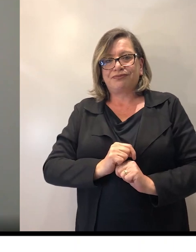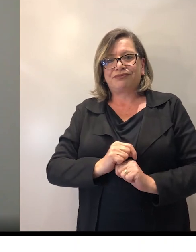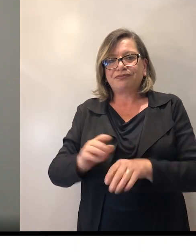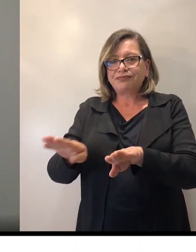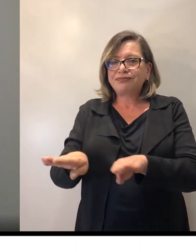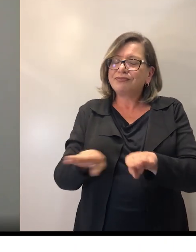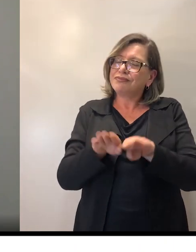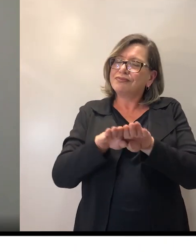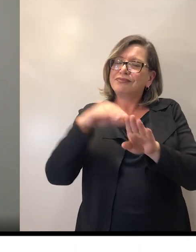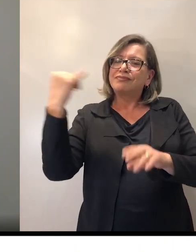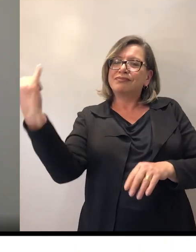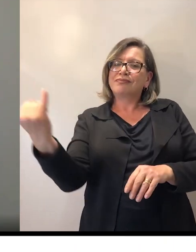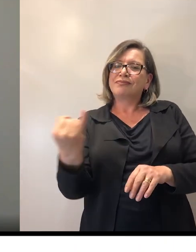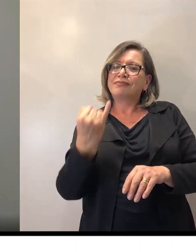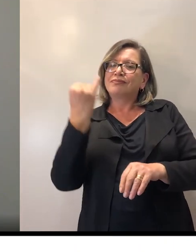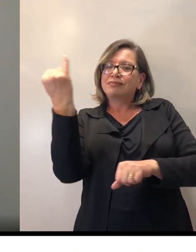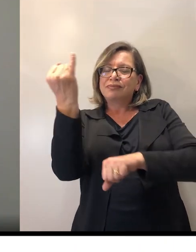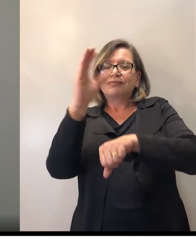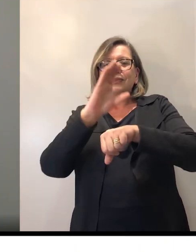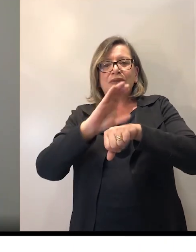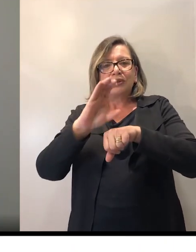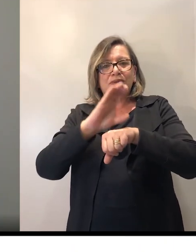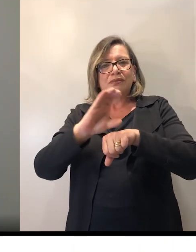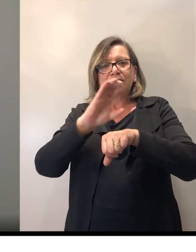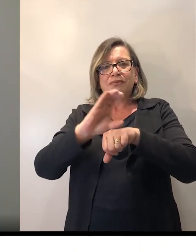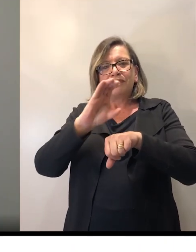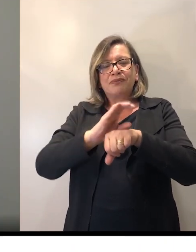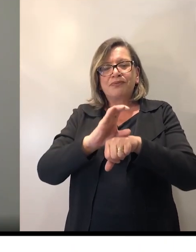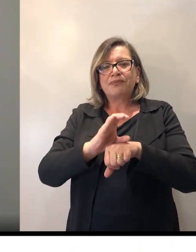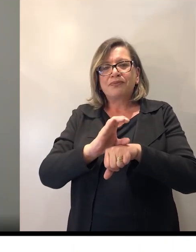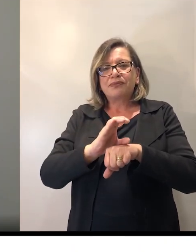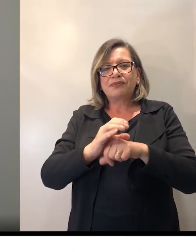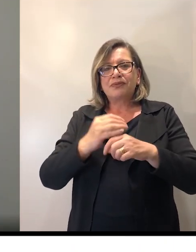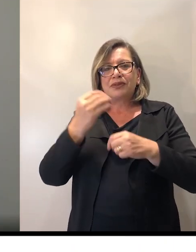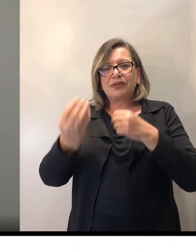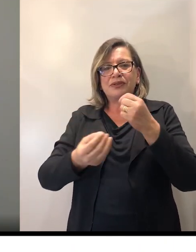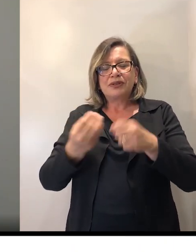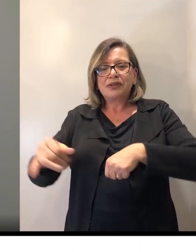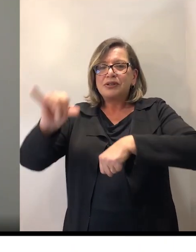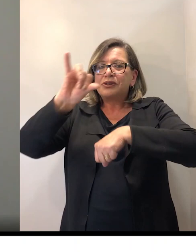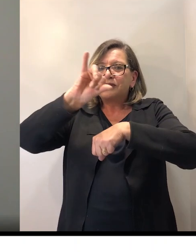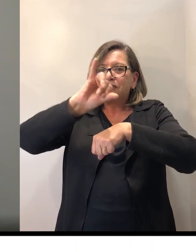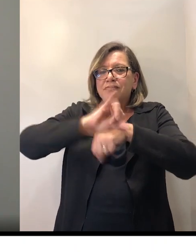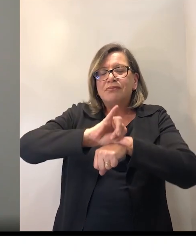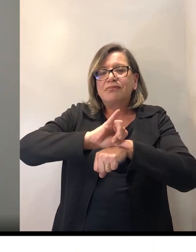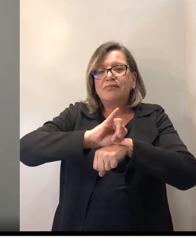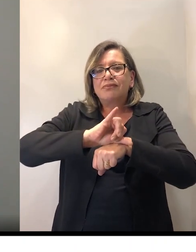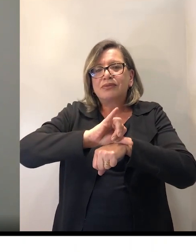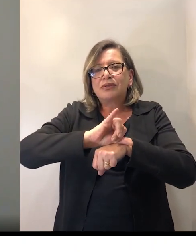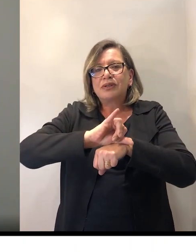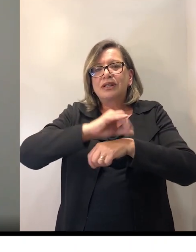traz para nós, nesses polos, os tutores